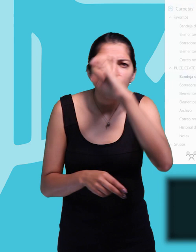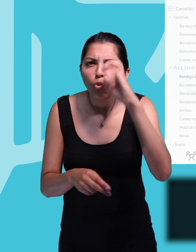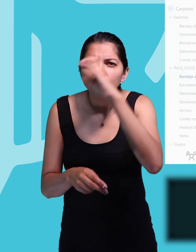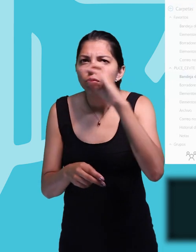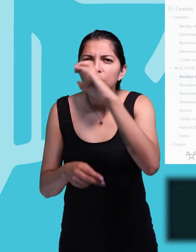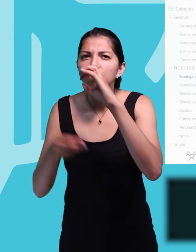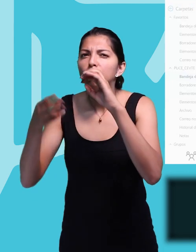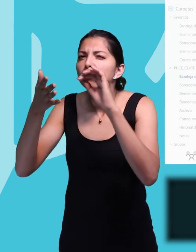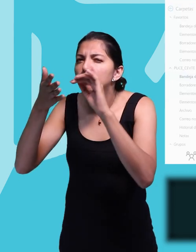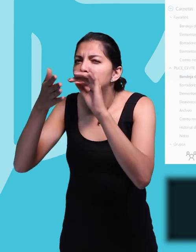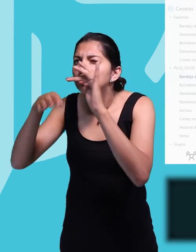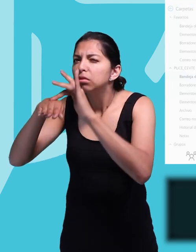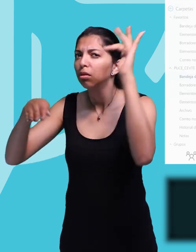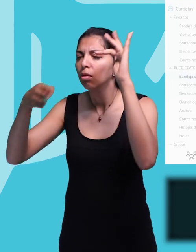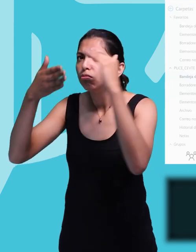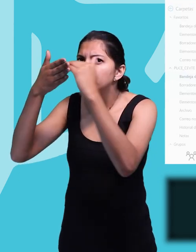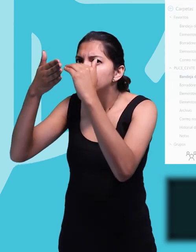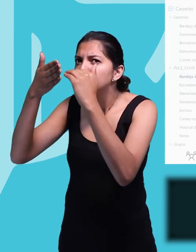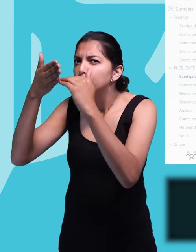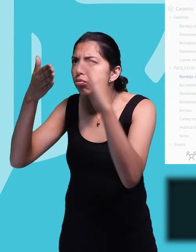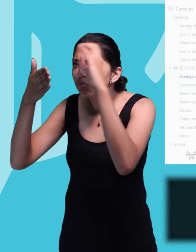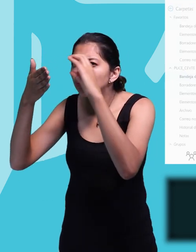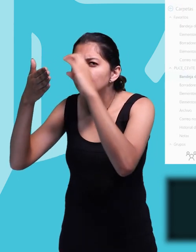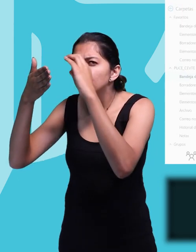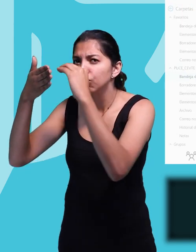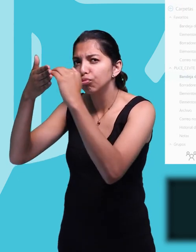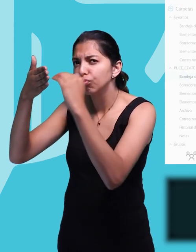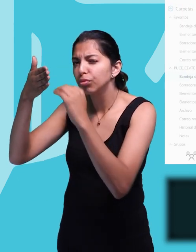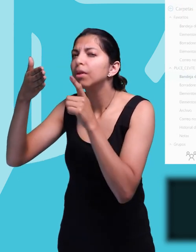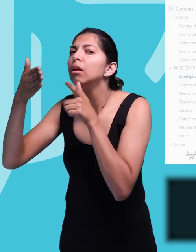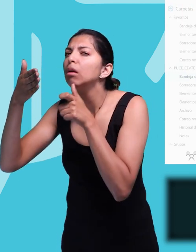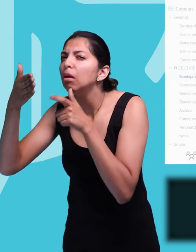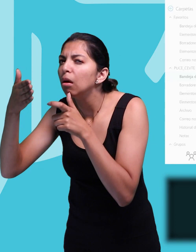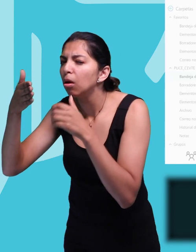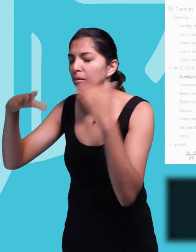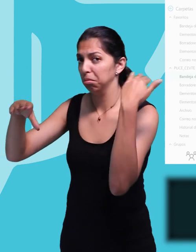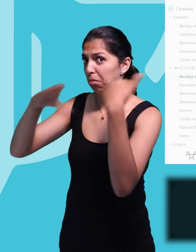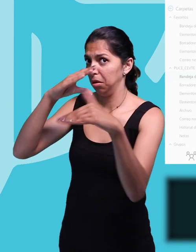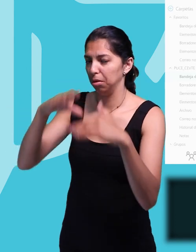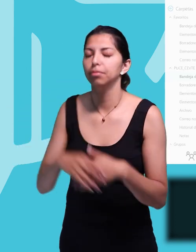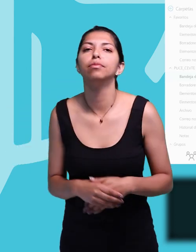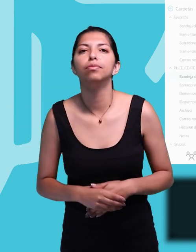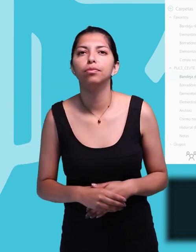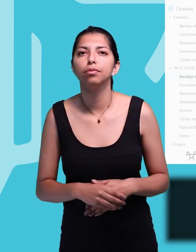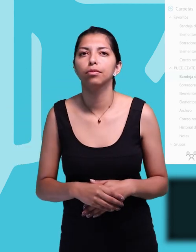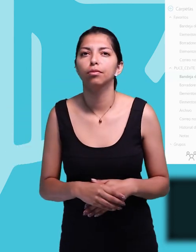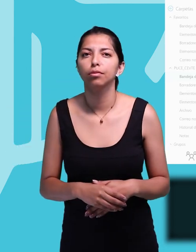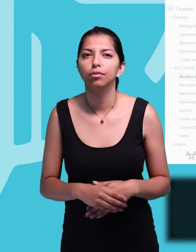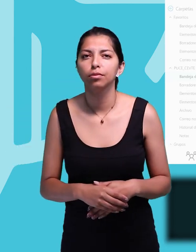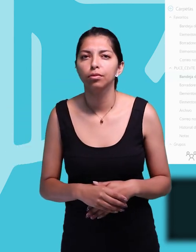presionar el botón Para buscar en la lista de contactos algún otro destinatario a quien vayamos a dirigir el correo